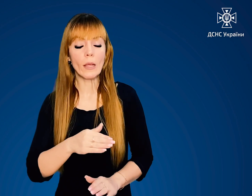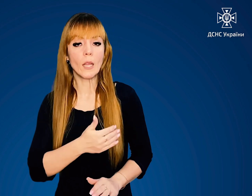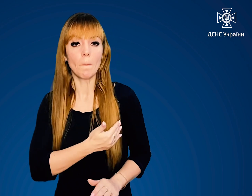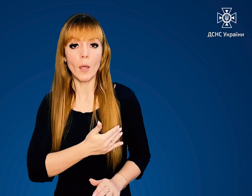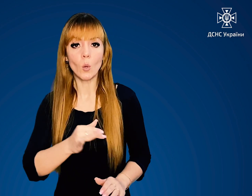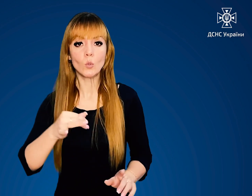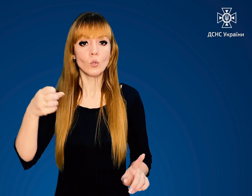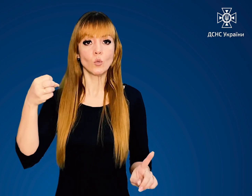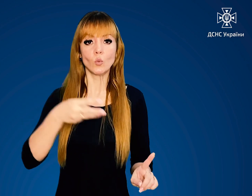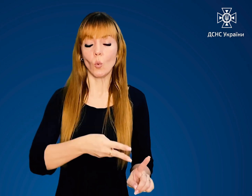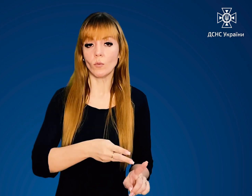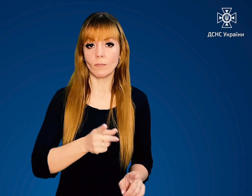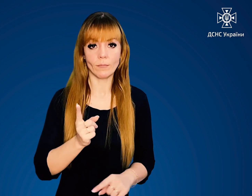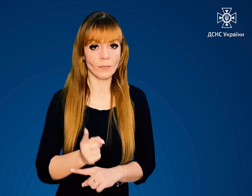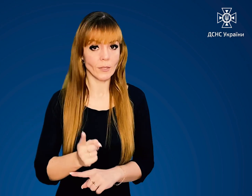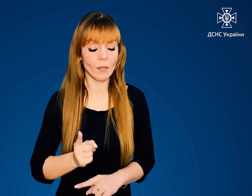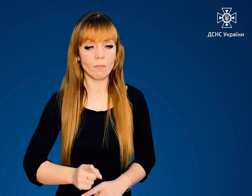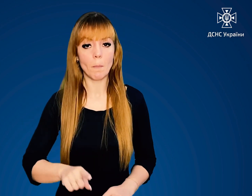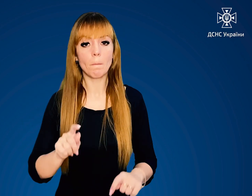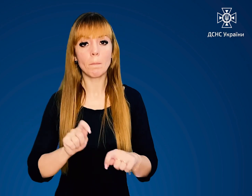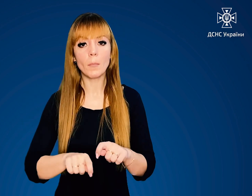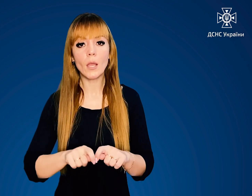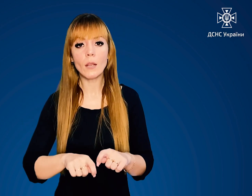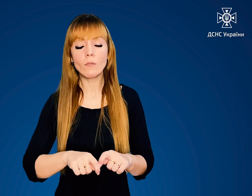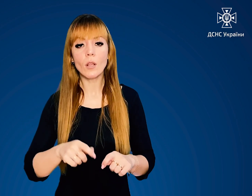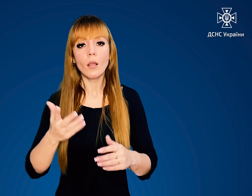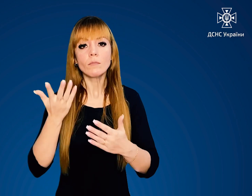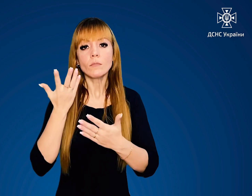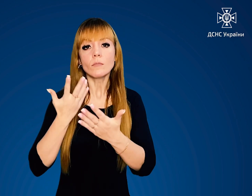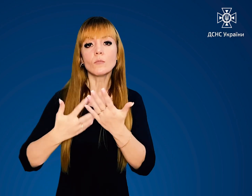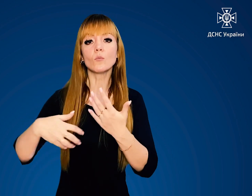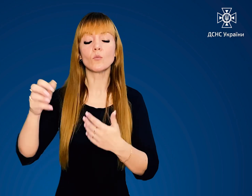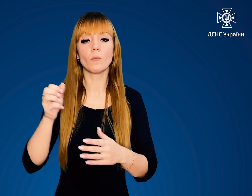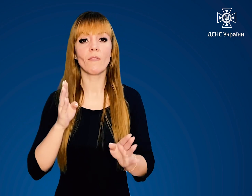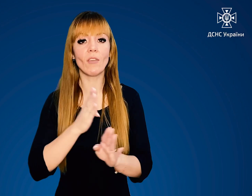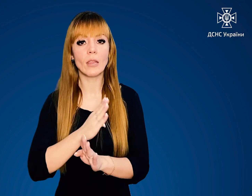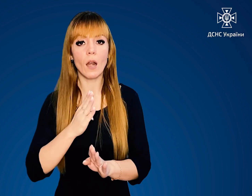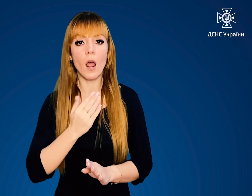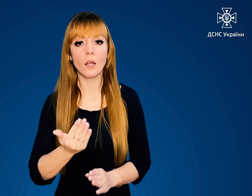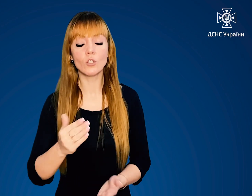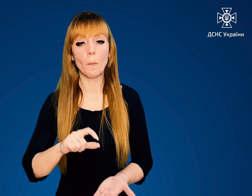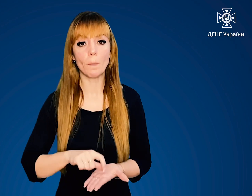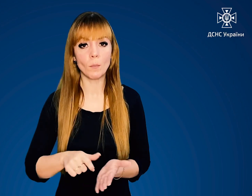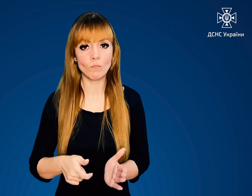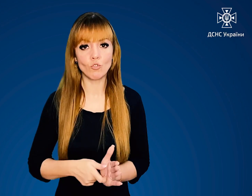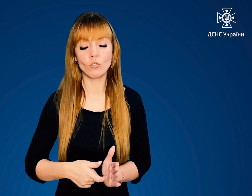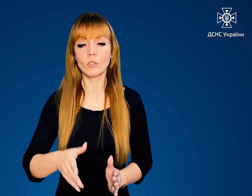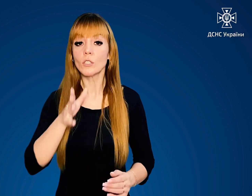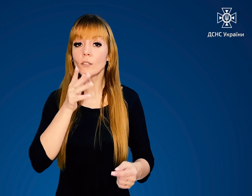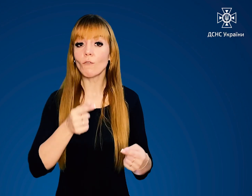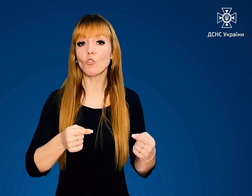або на сонці Перевіряйте тягу в димоході вентиляції приміщень